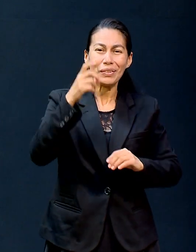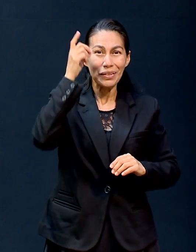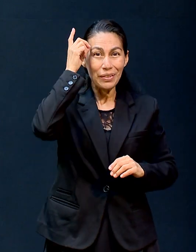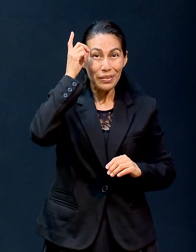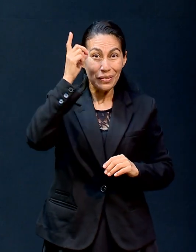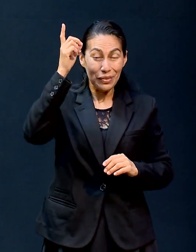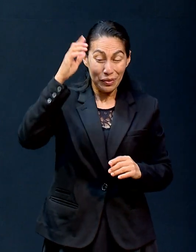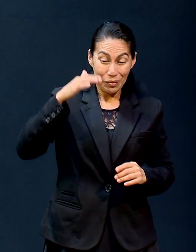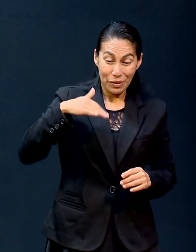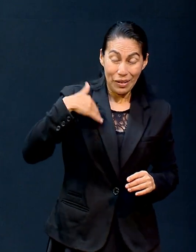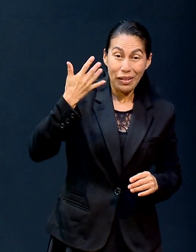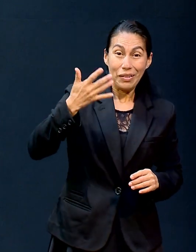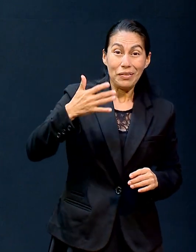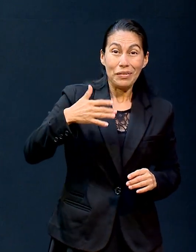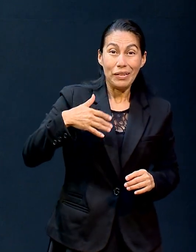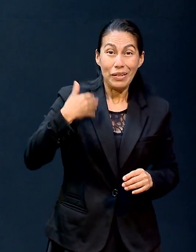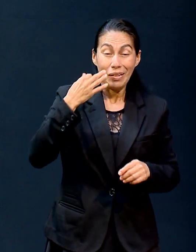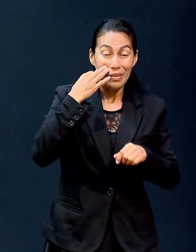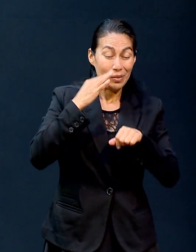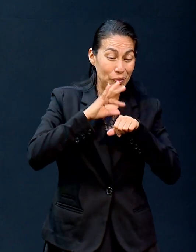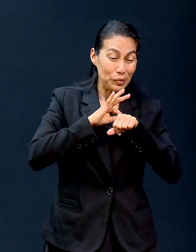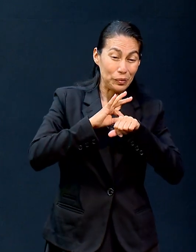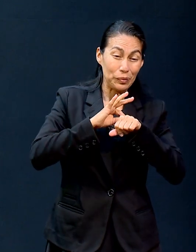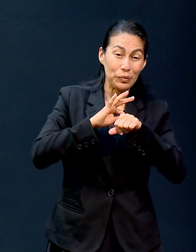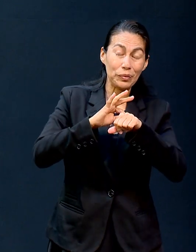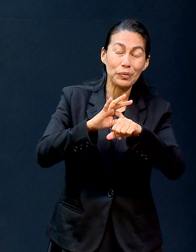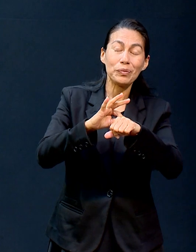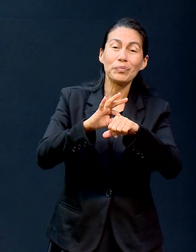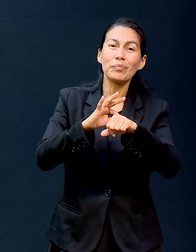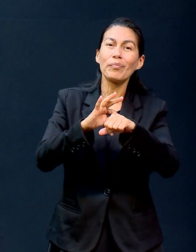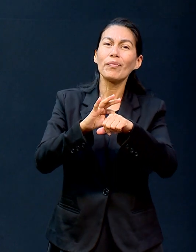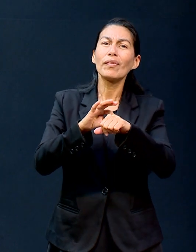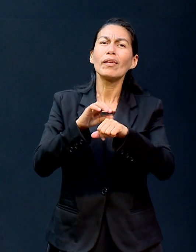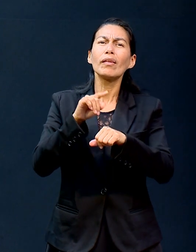si esperas en Jehová